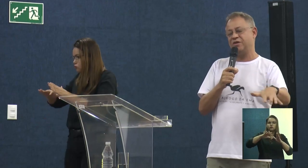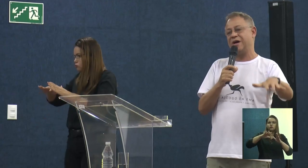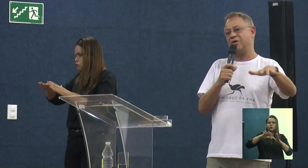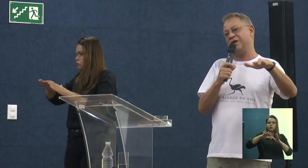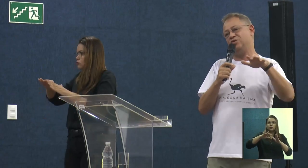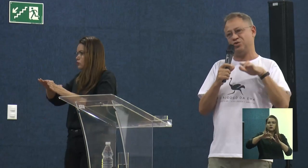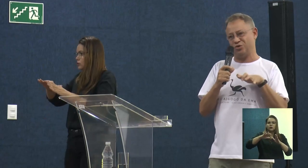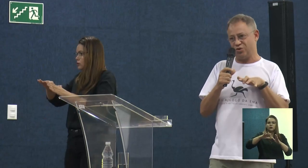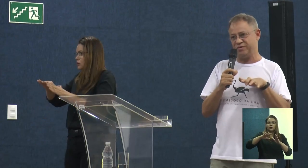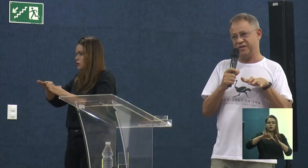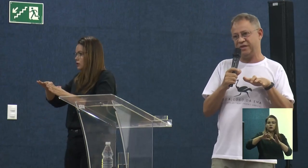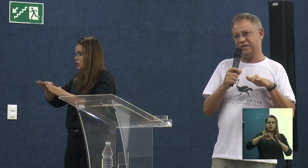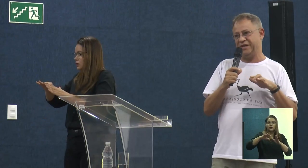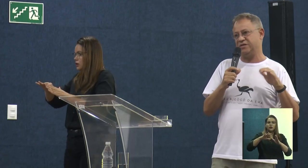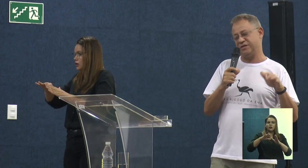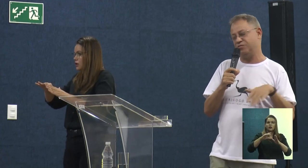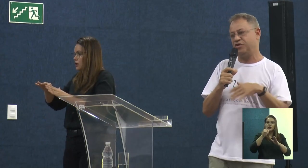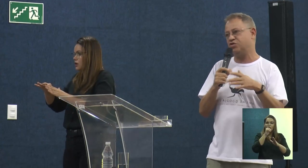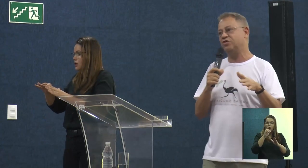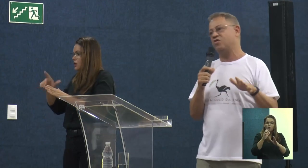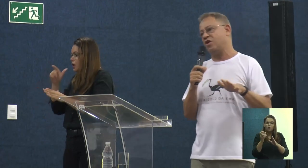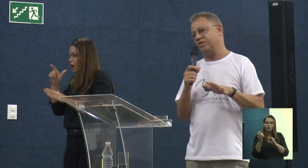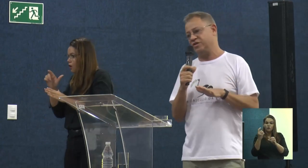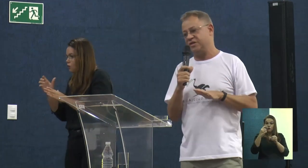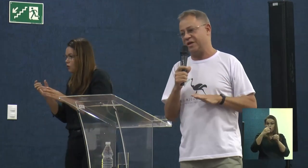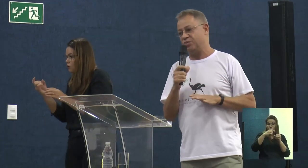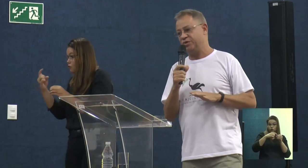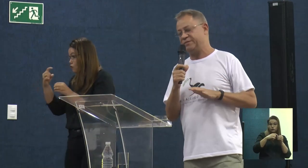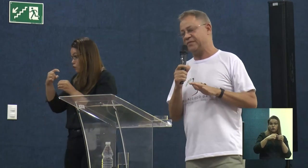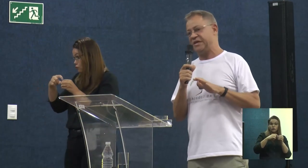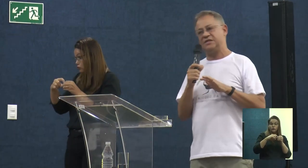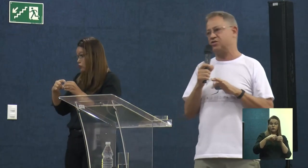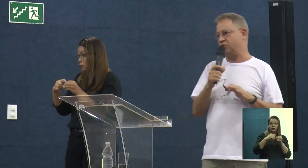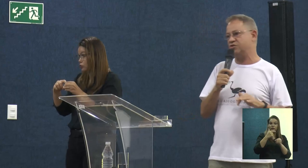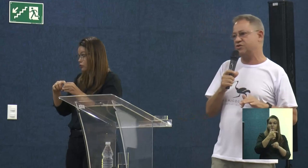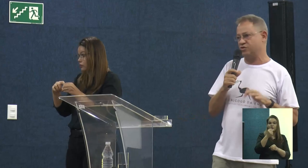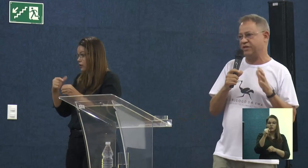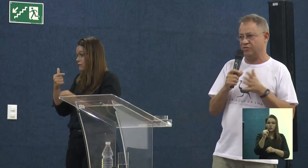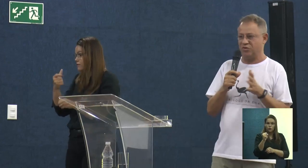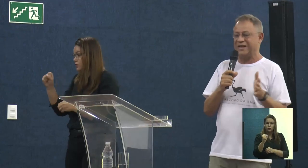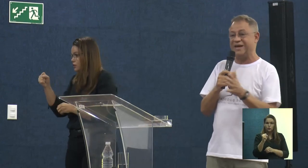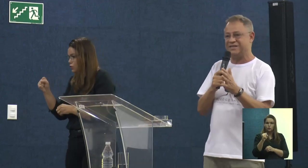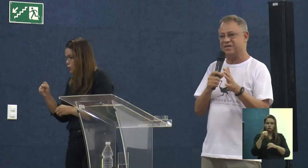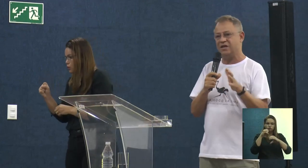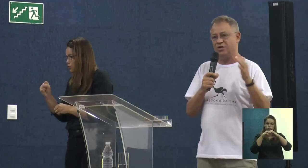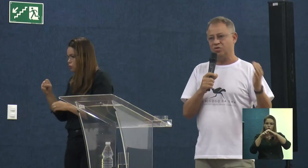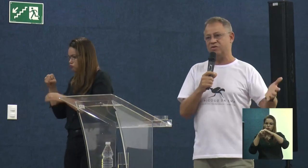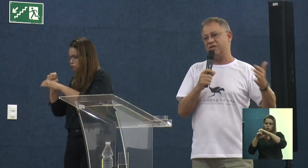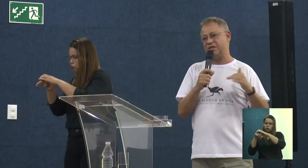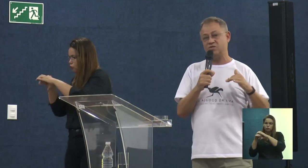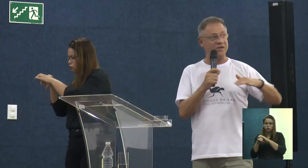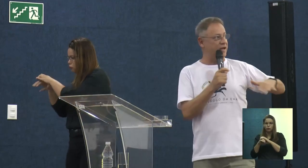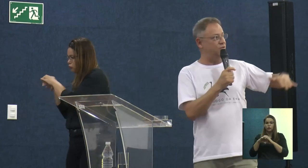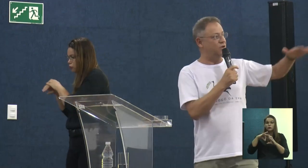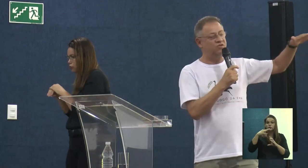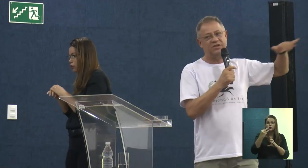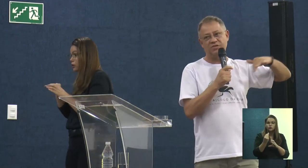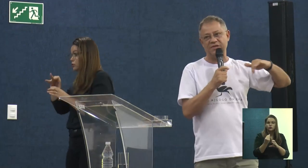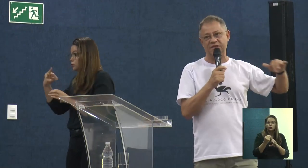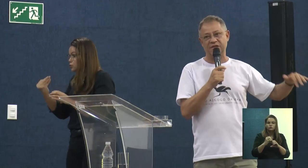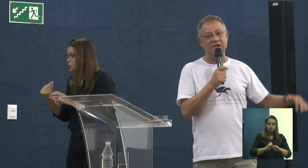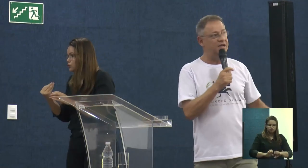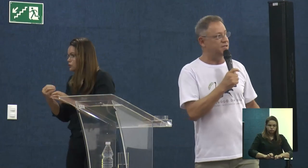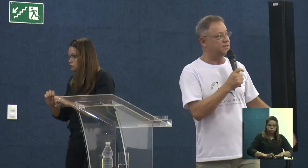córregos. Então, a água retornou, né? São 28 córregos de Itabuna. Esses todos, com canais, né? Todos eles retornaram,